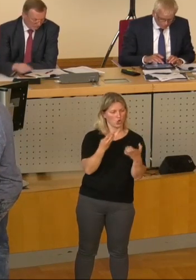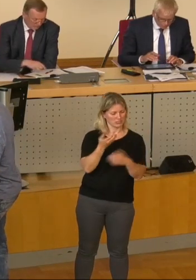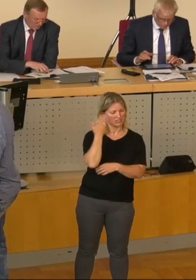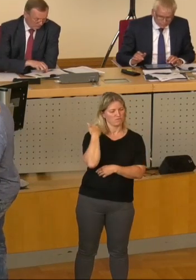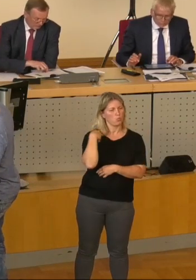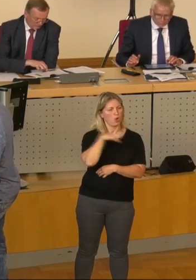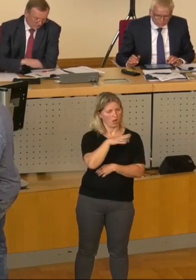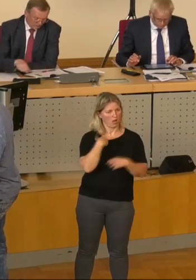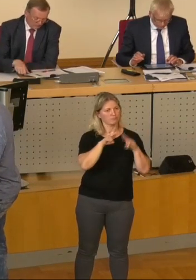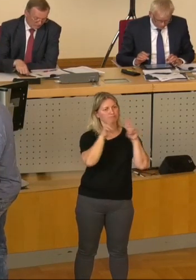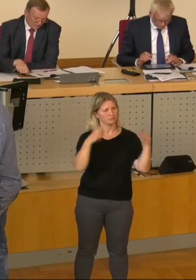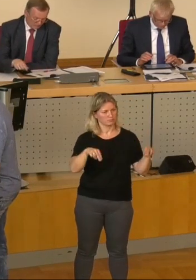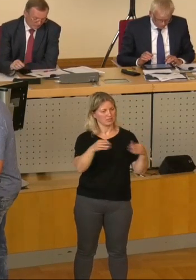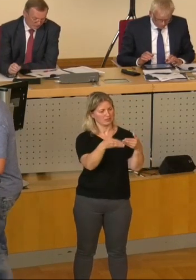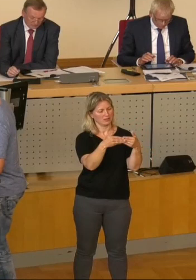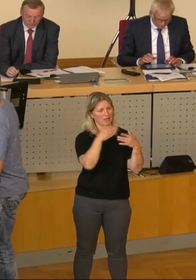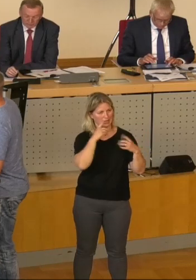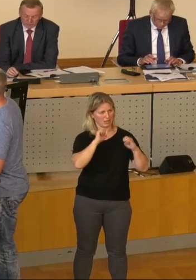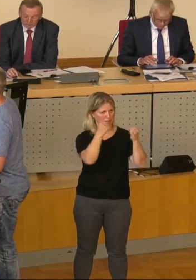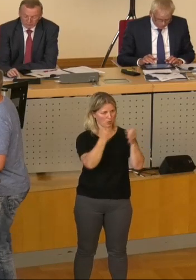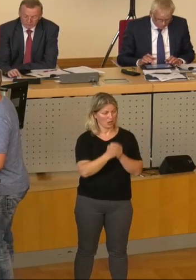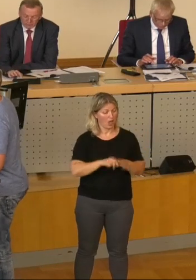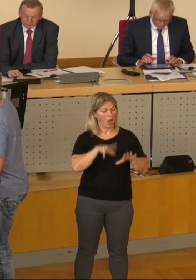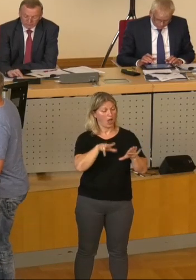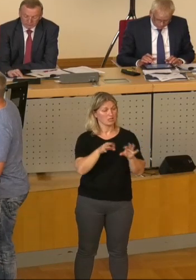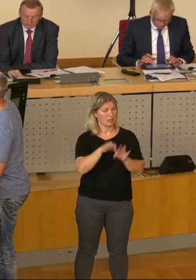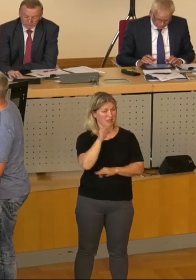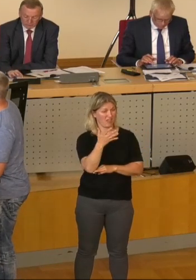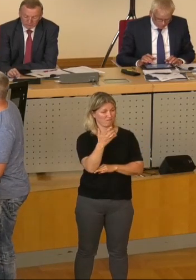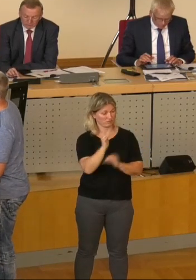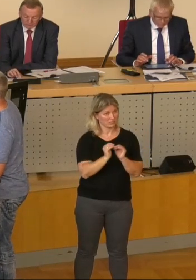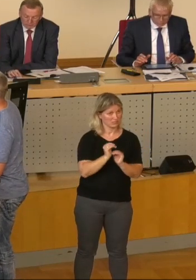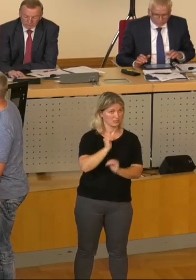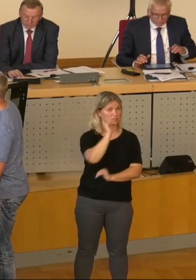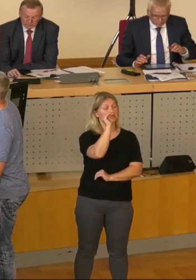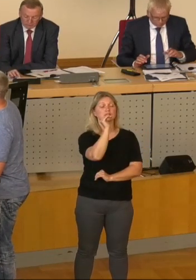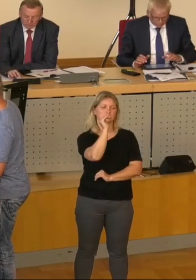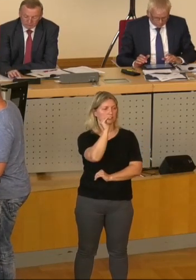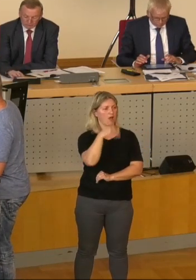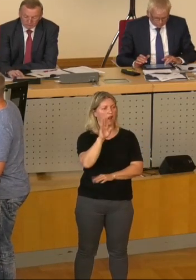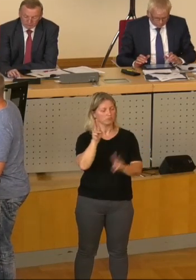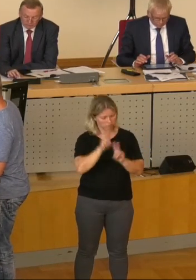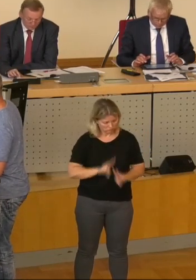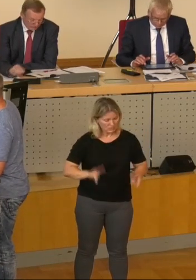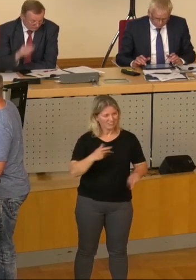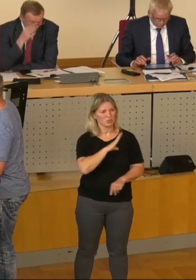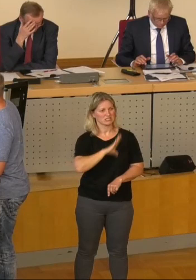Das wissen wir. Die Stadt bekundete mit dem 18,50 hohen Obelisk ihre Wertschätzung für das Sächsische Königshaus.